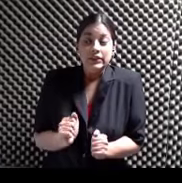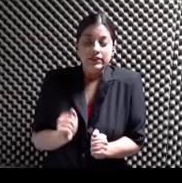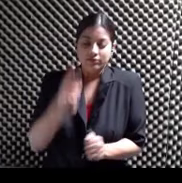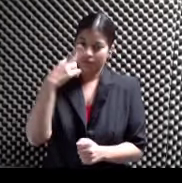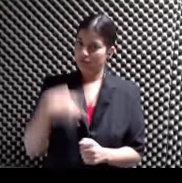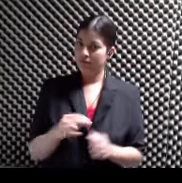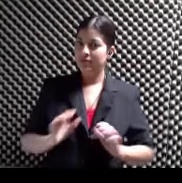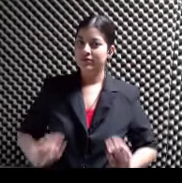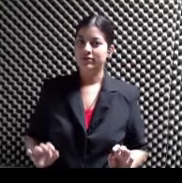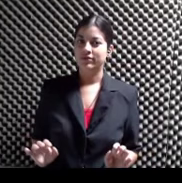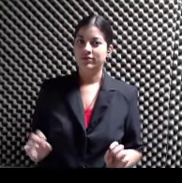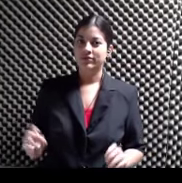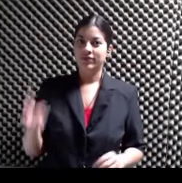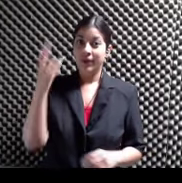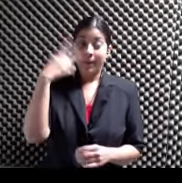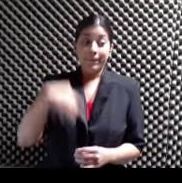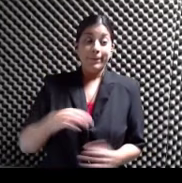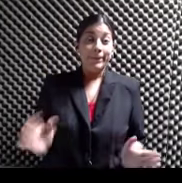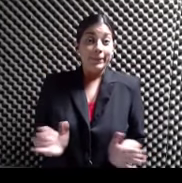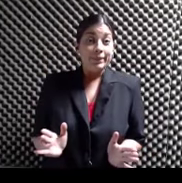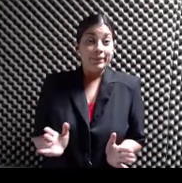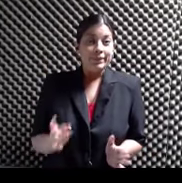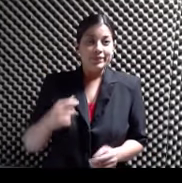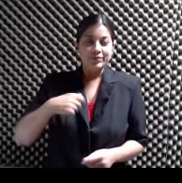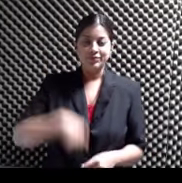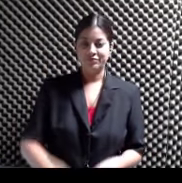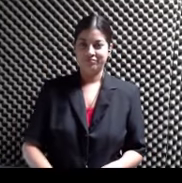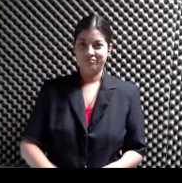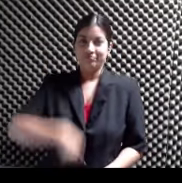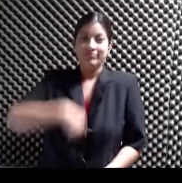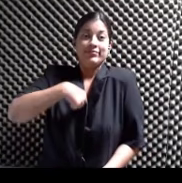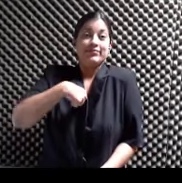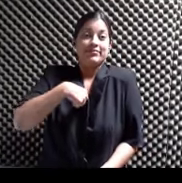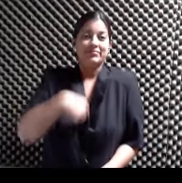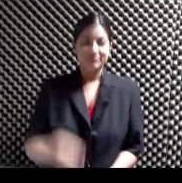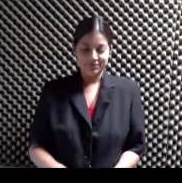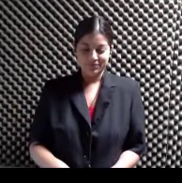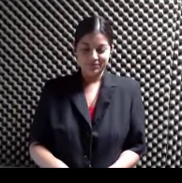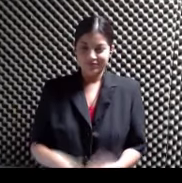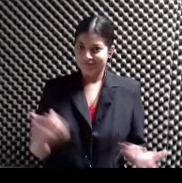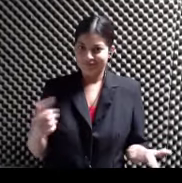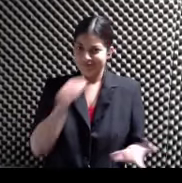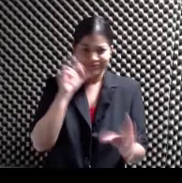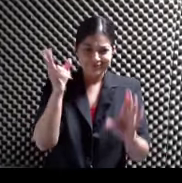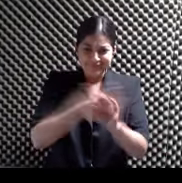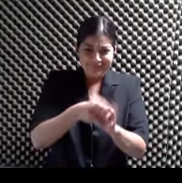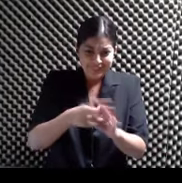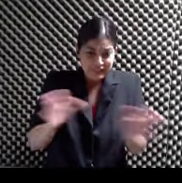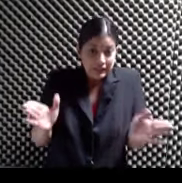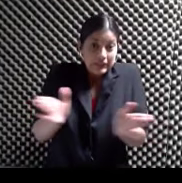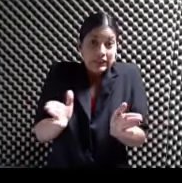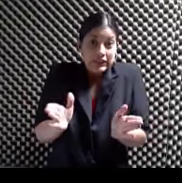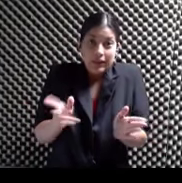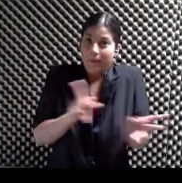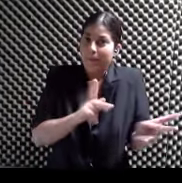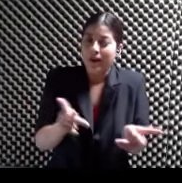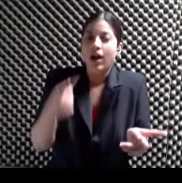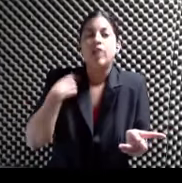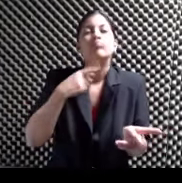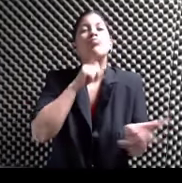Ahora mírame sin él Ahora mírame con él Sin él Con él No te metas en un plan sin contrato Que te quede chiquito Con el plan de GoFund AT